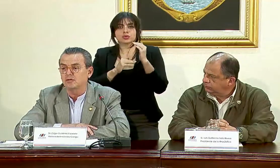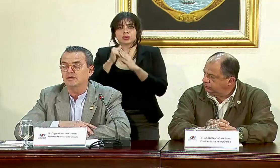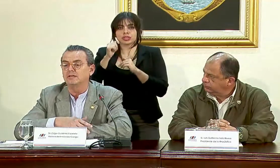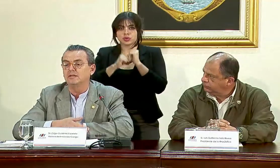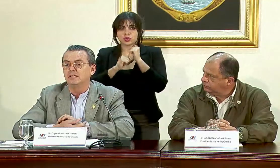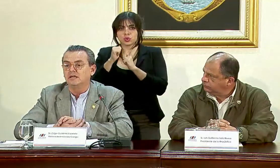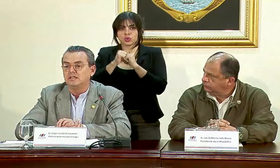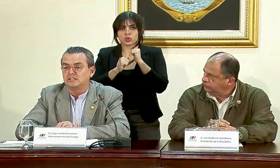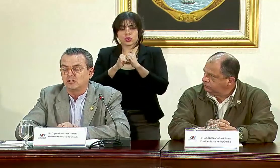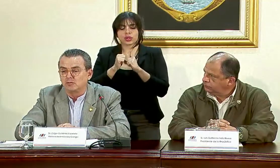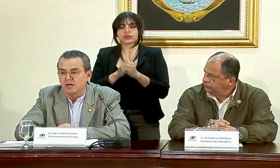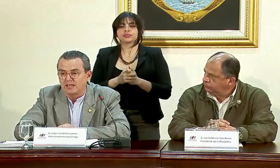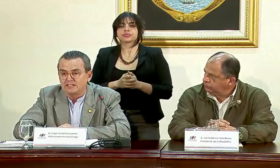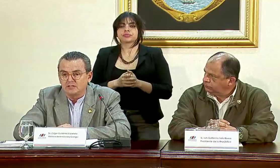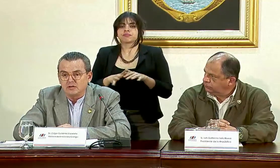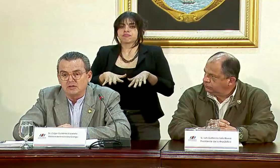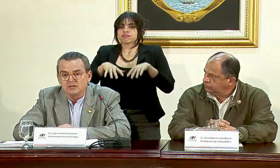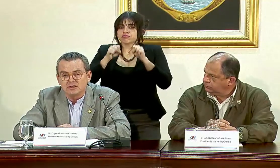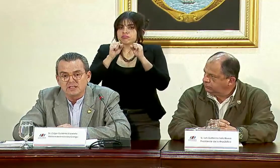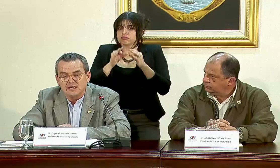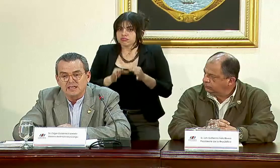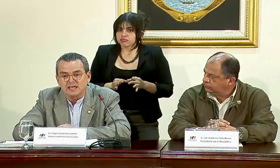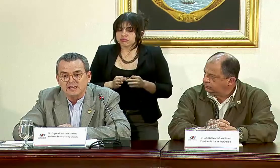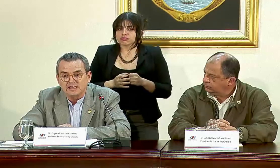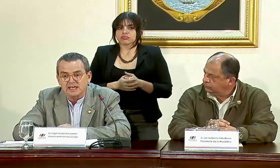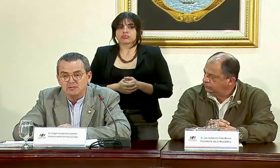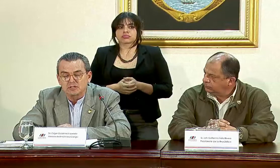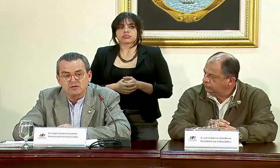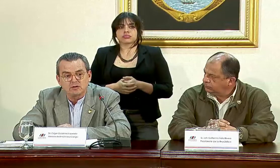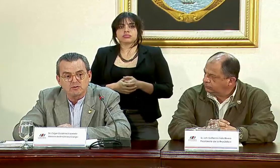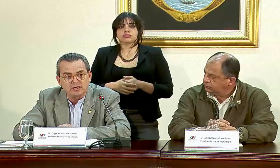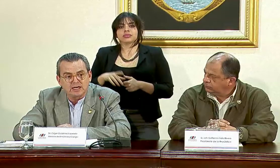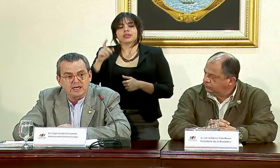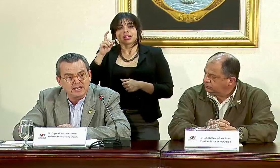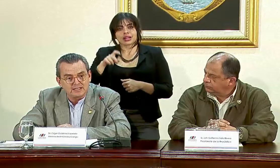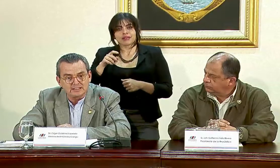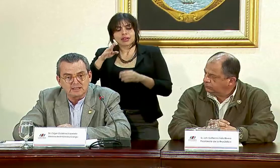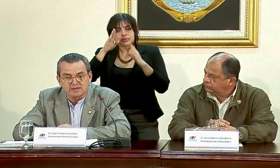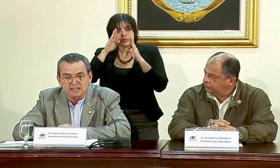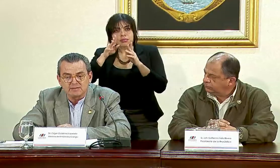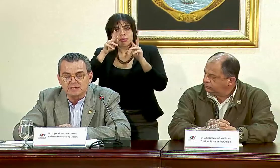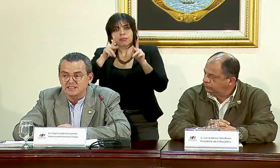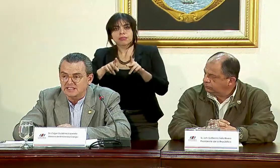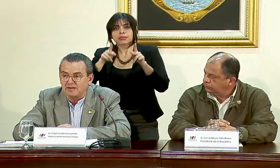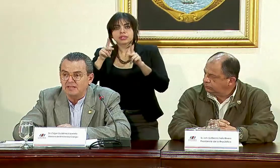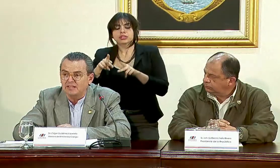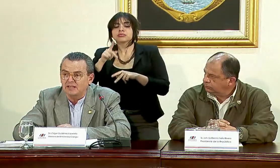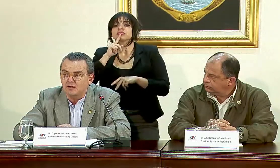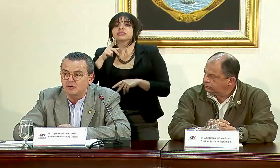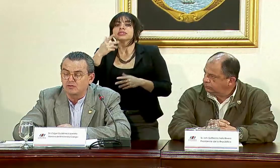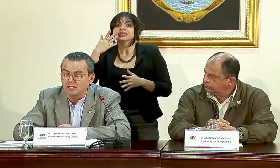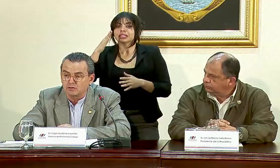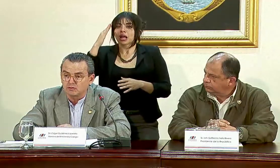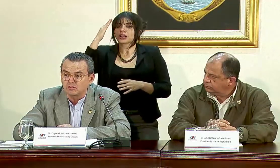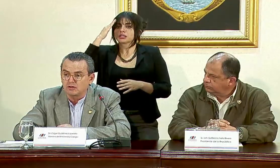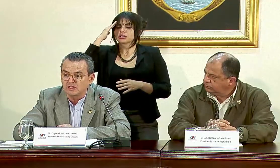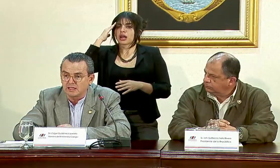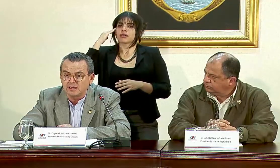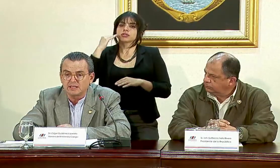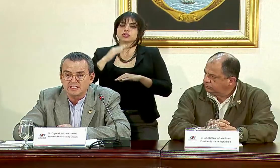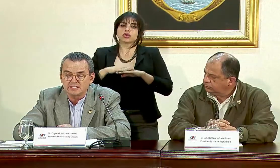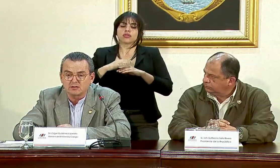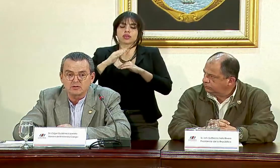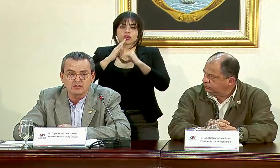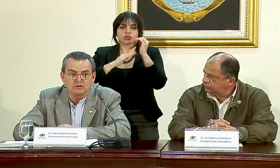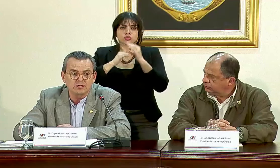infraestructura. Se tomó la decisión de que teníamos que recurrir a agentes que efectivamente saben de construcción